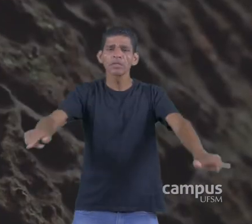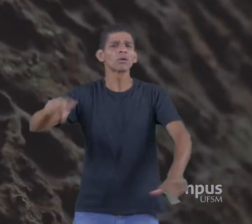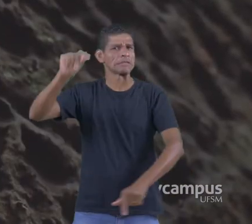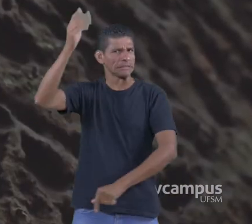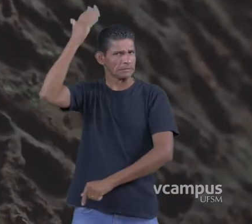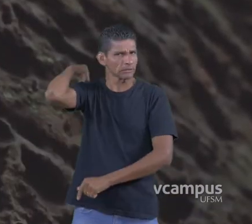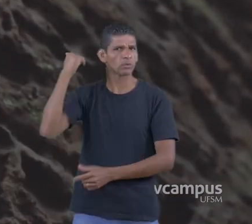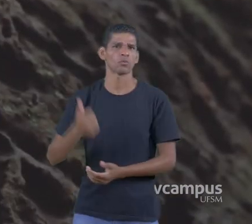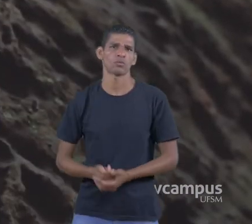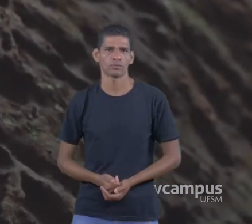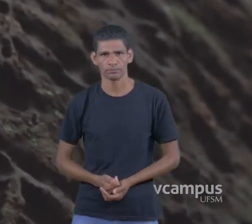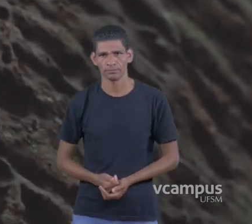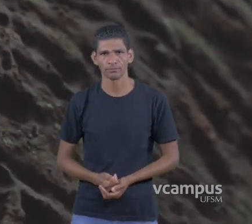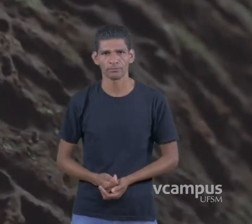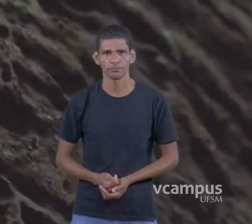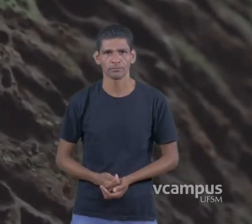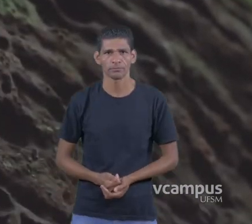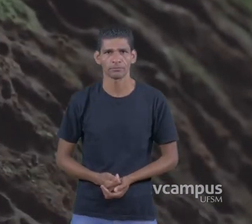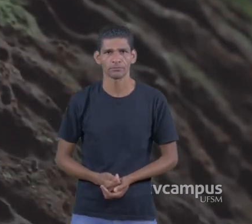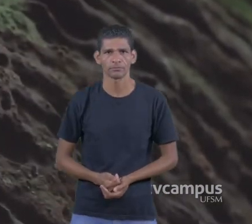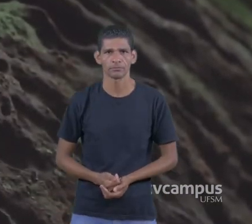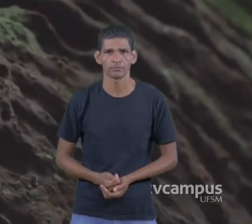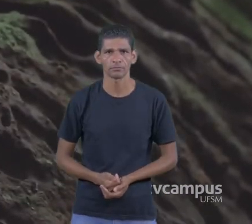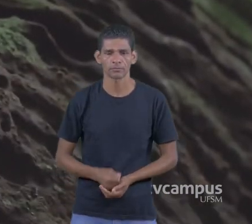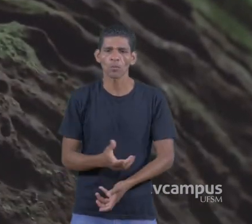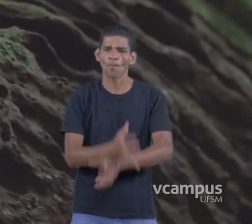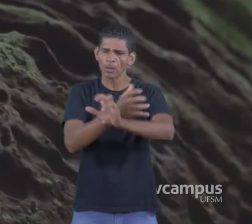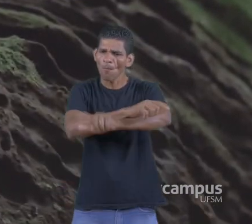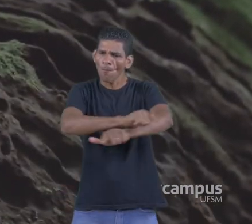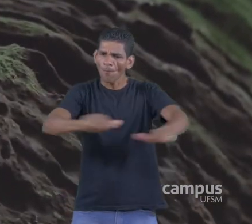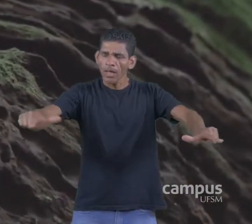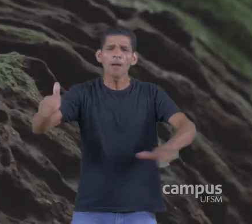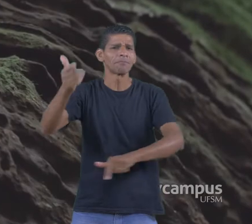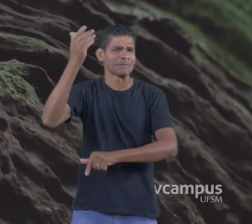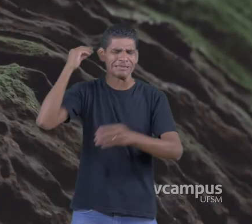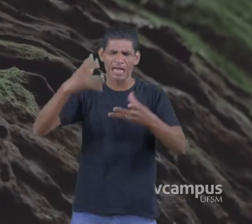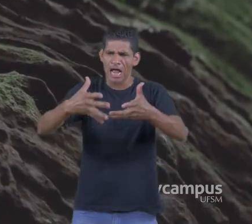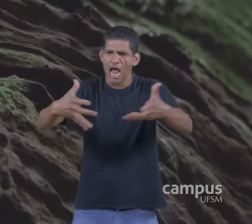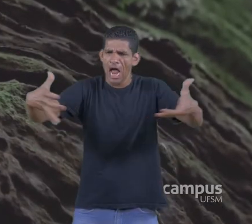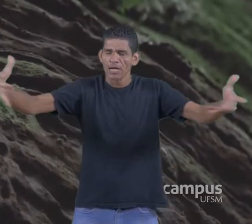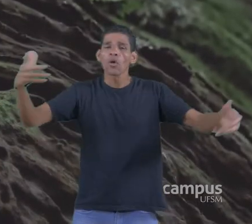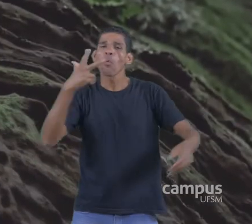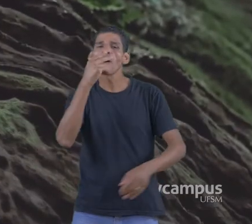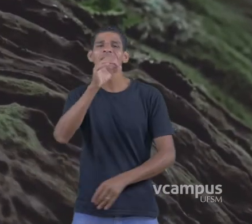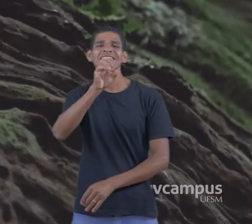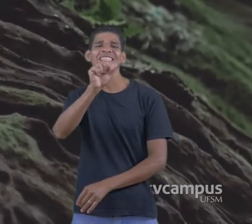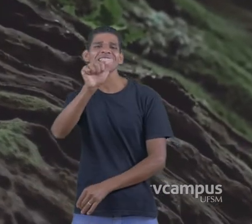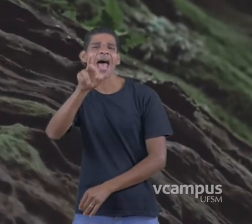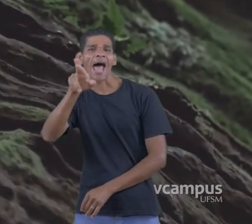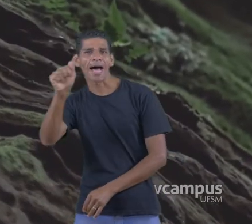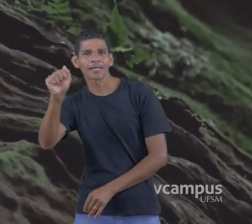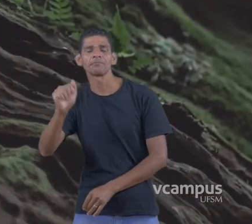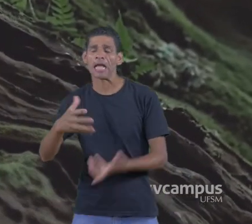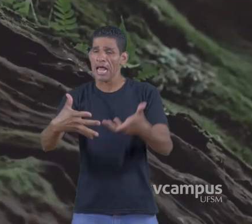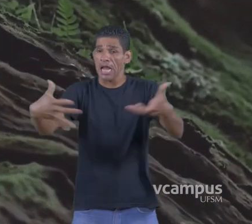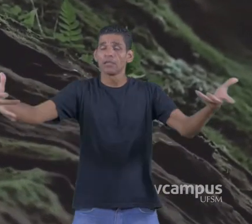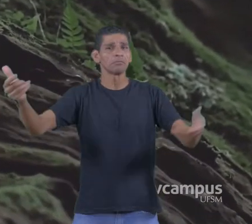É aqui houve um deserto Um deserto chamado Deserto Botucatu Um deserto Mais ou menos Do tamanho do deserto de Saara